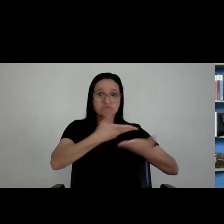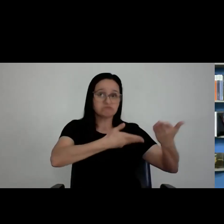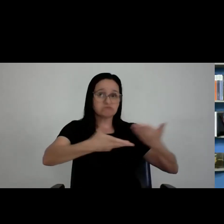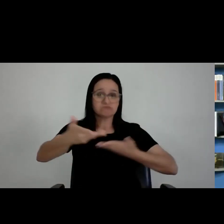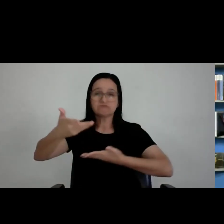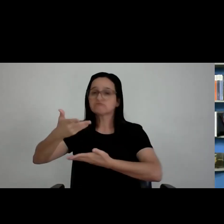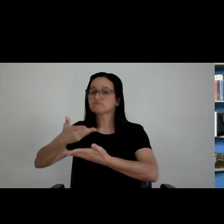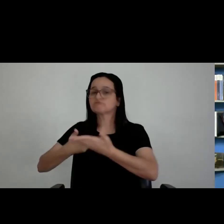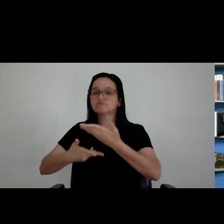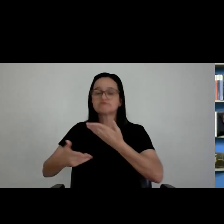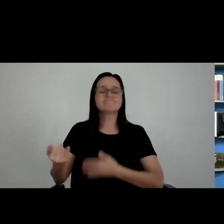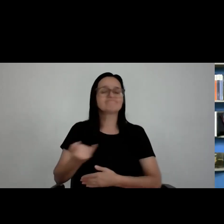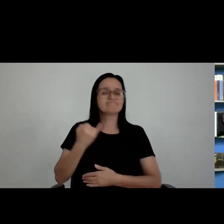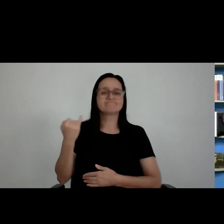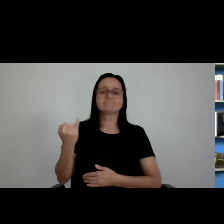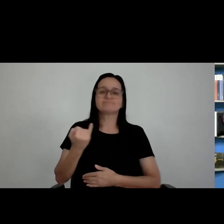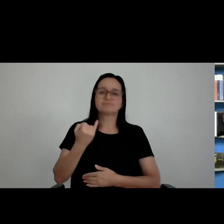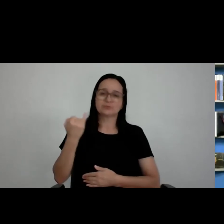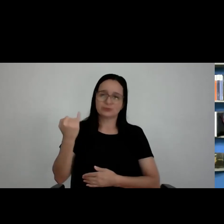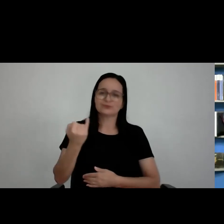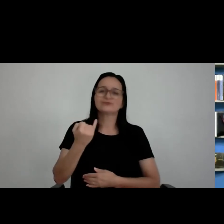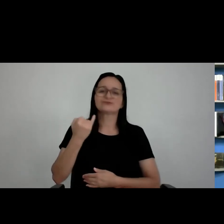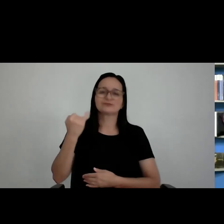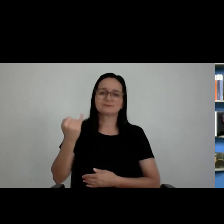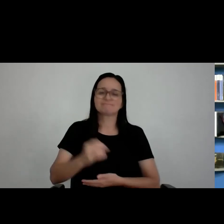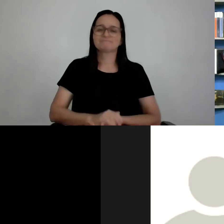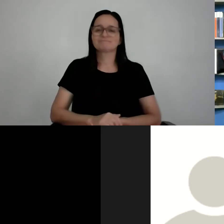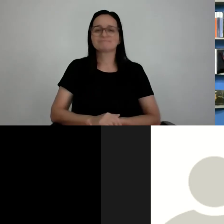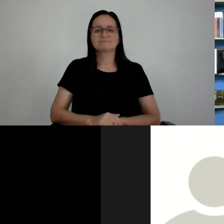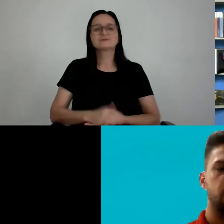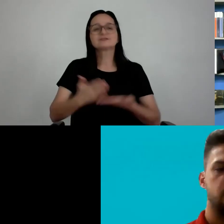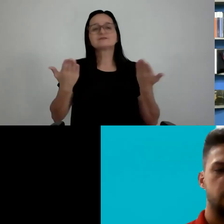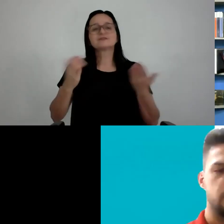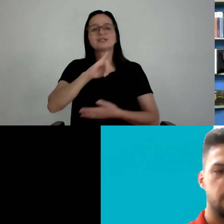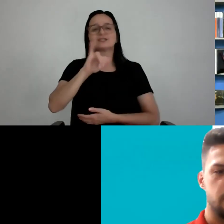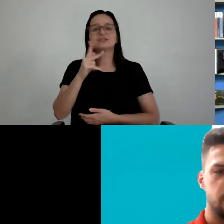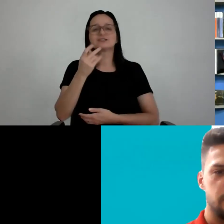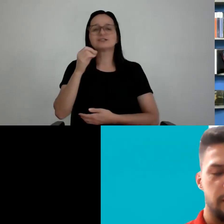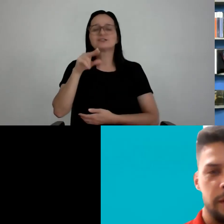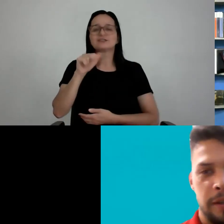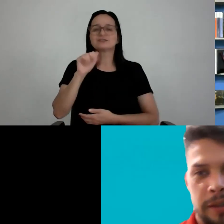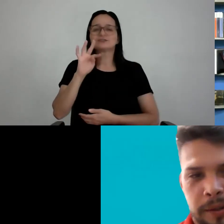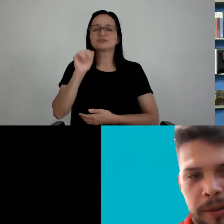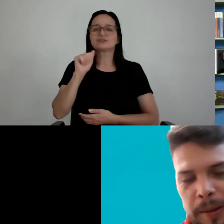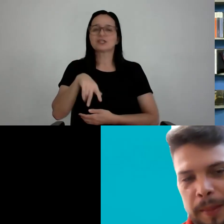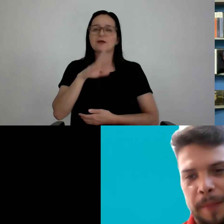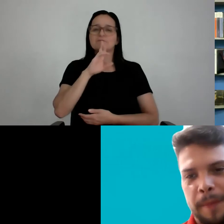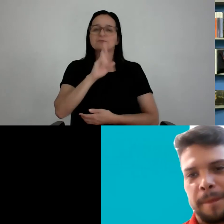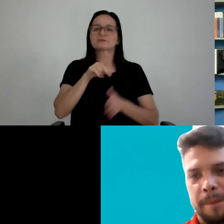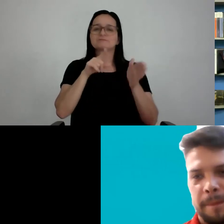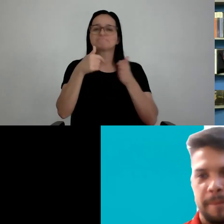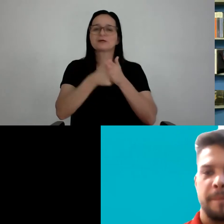atividade, que é muito importante. Jonathan, diga aí para a gente responder alguma pergunta do pessoal. depois eu mostro para vocês